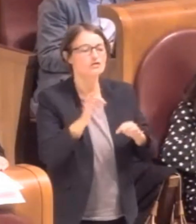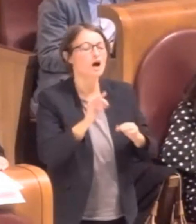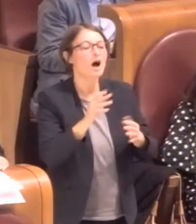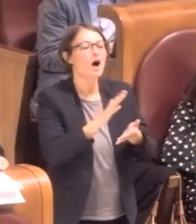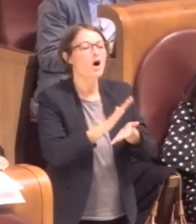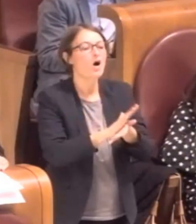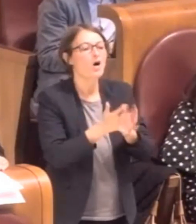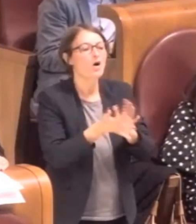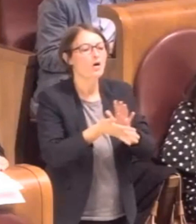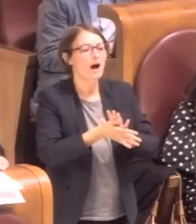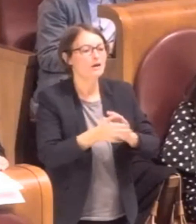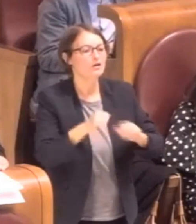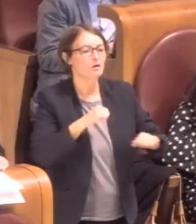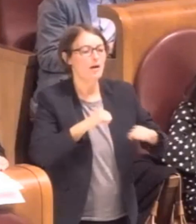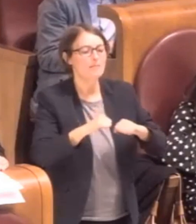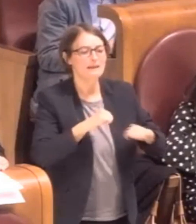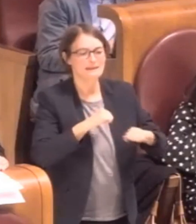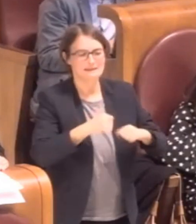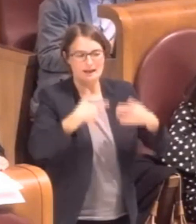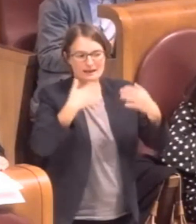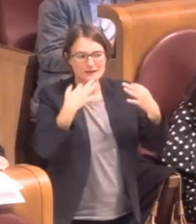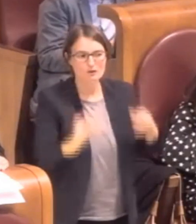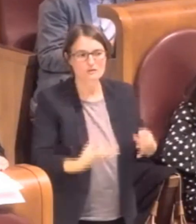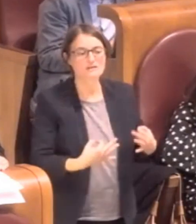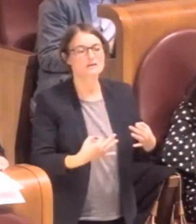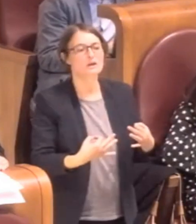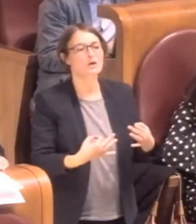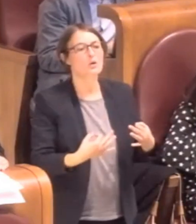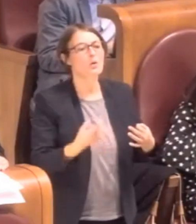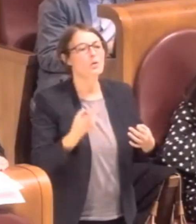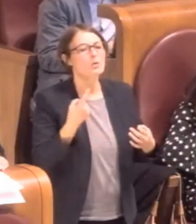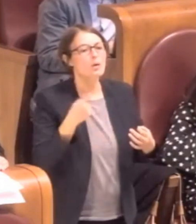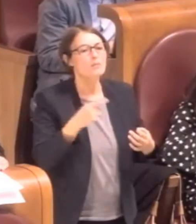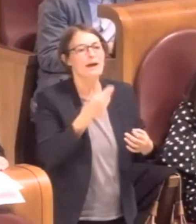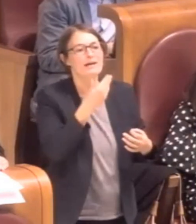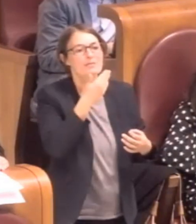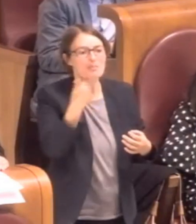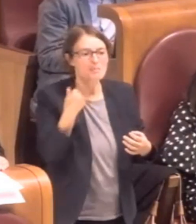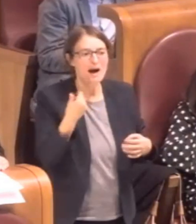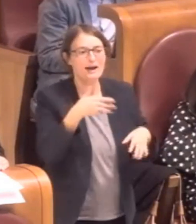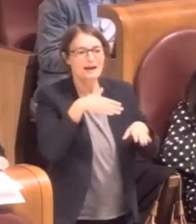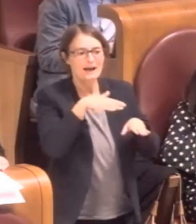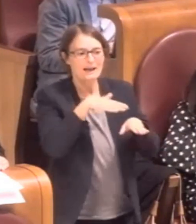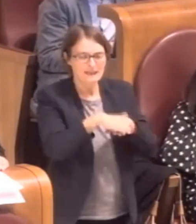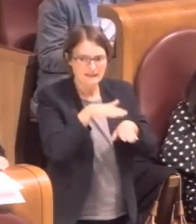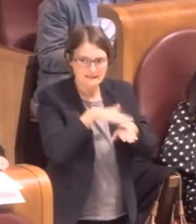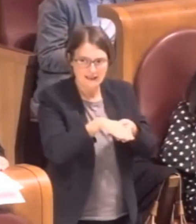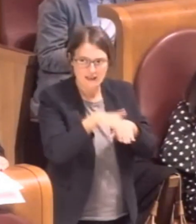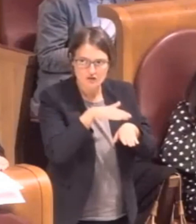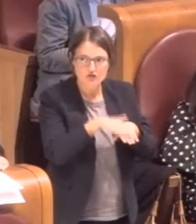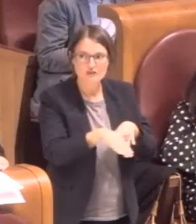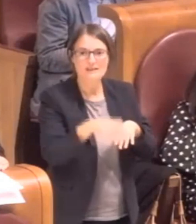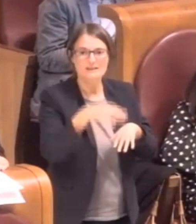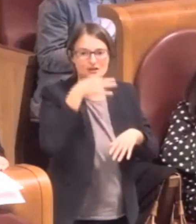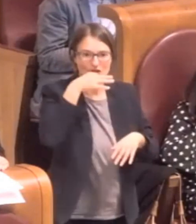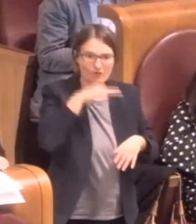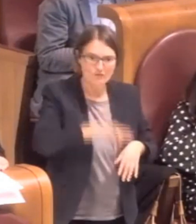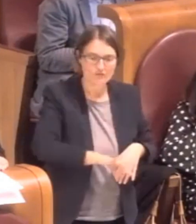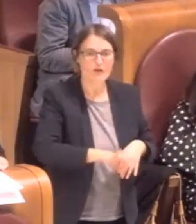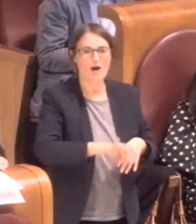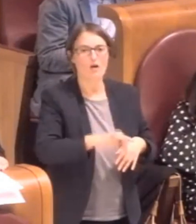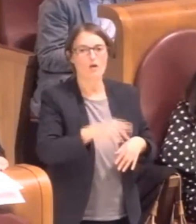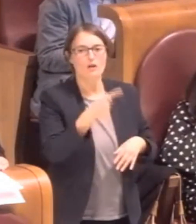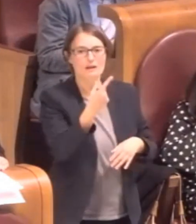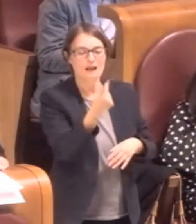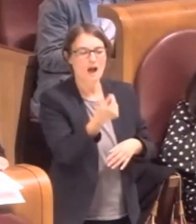inoppugnabile per il mancato esercizio della facoltà e dell'onere di impugnativa entro i termini di natura perentoria